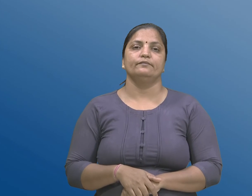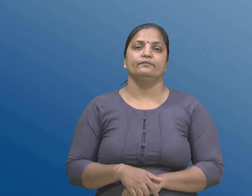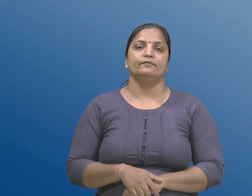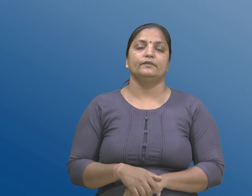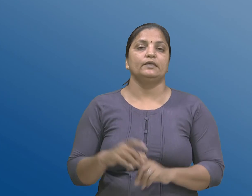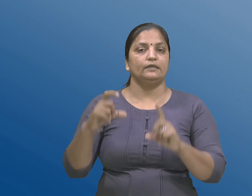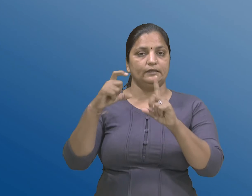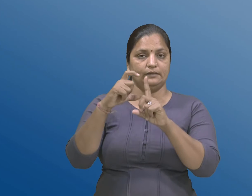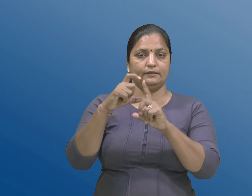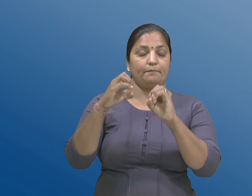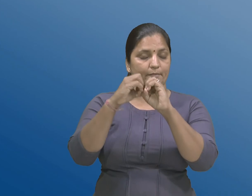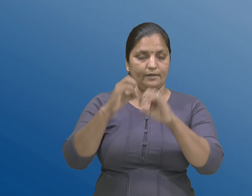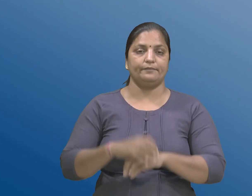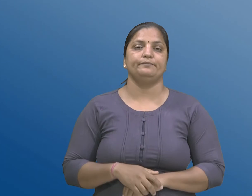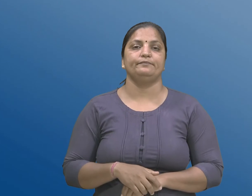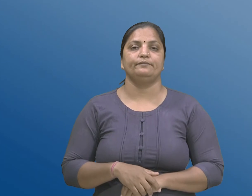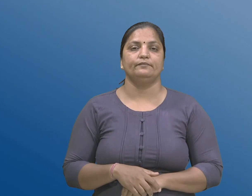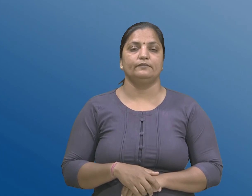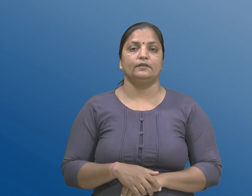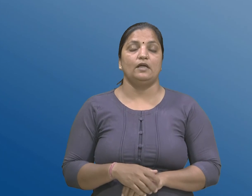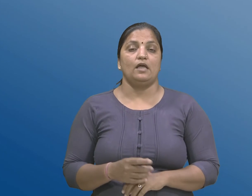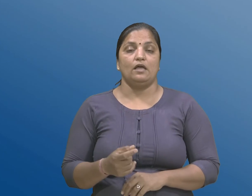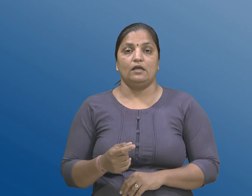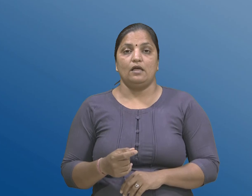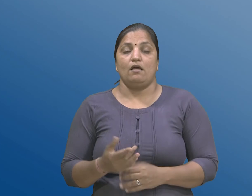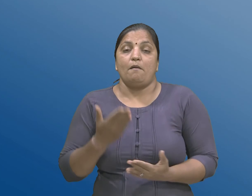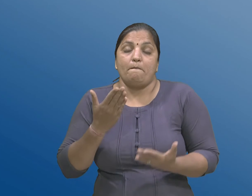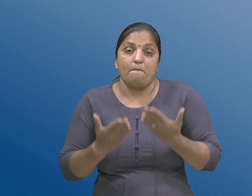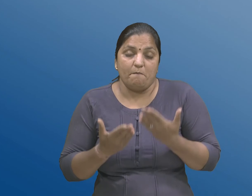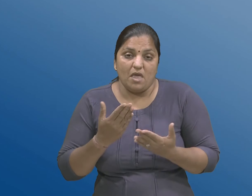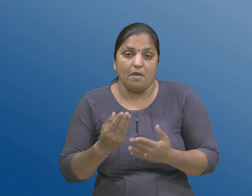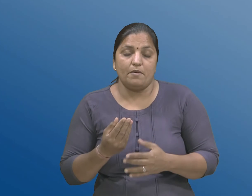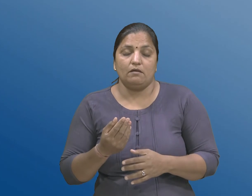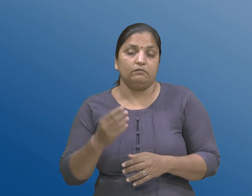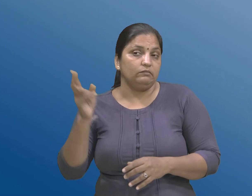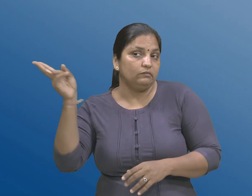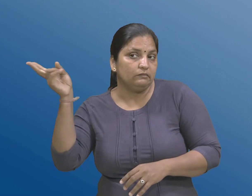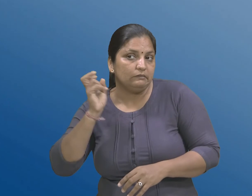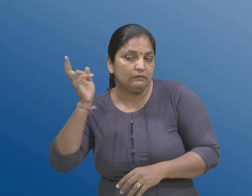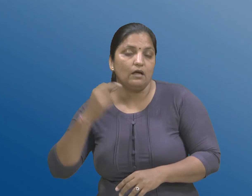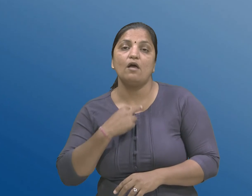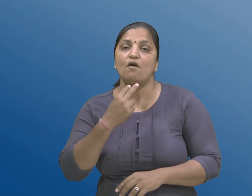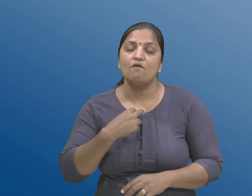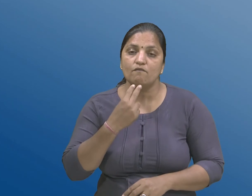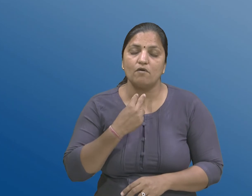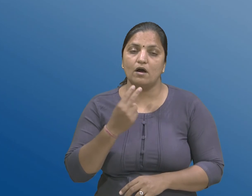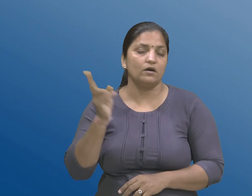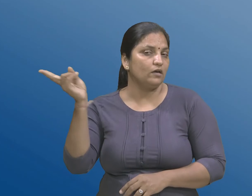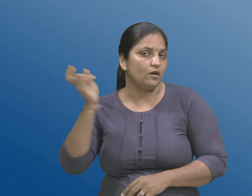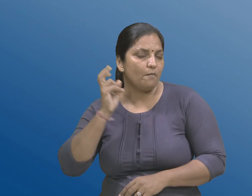b, भाग्येज साब्ली शक्तनार इटले के वाणीना आवर्तनमा बन्ने कानमा